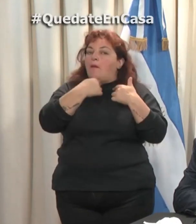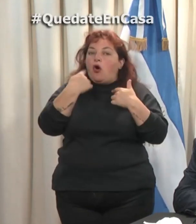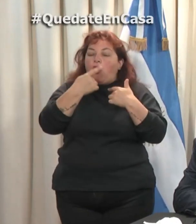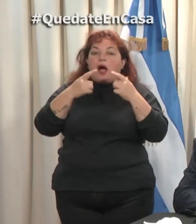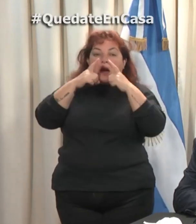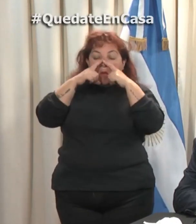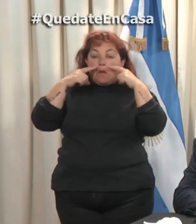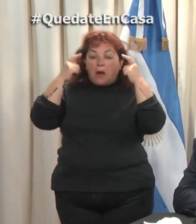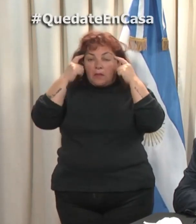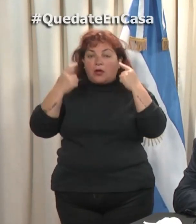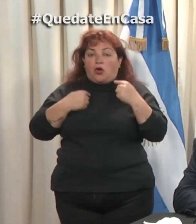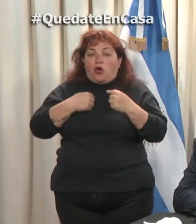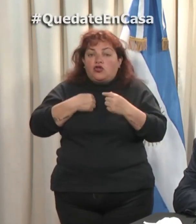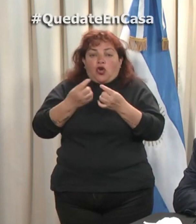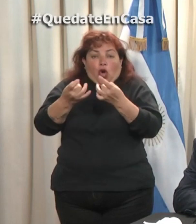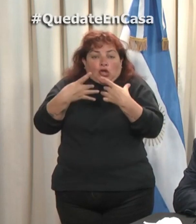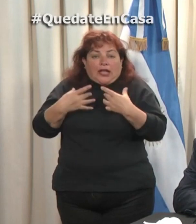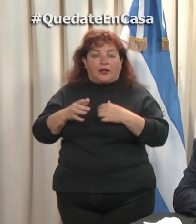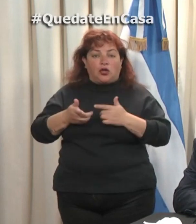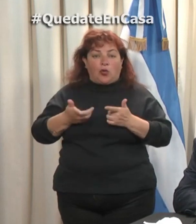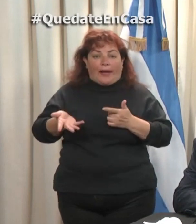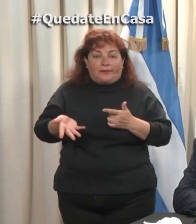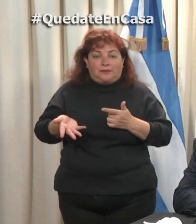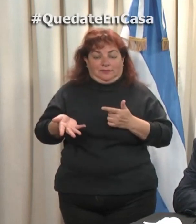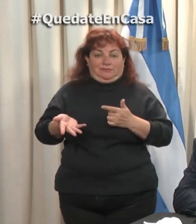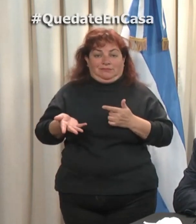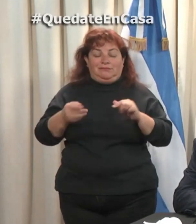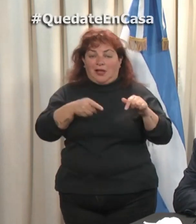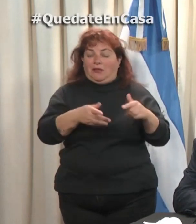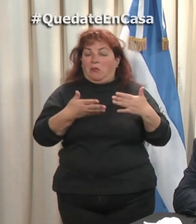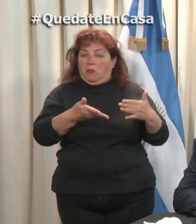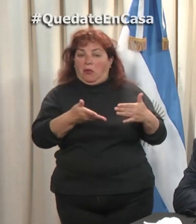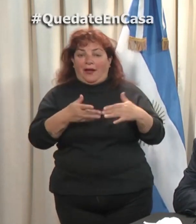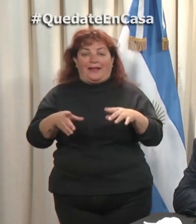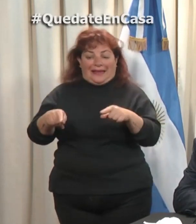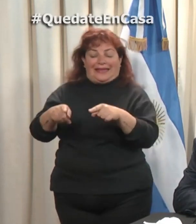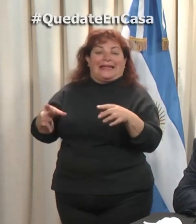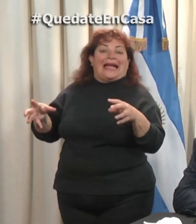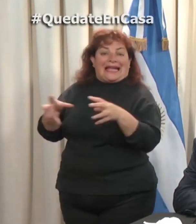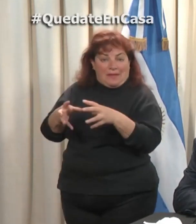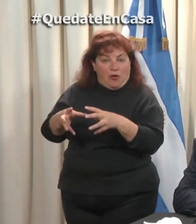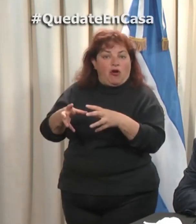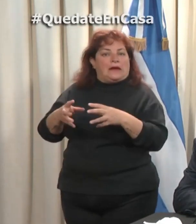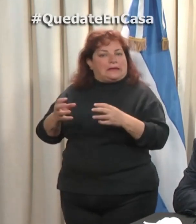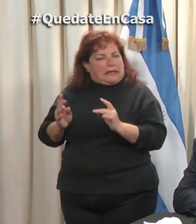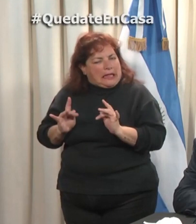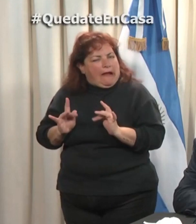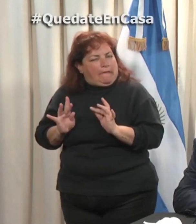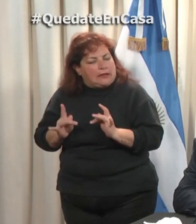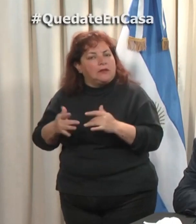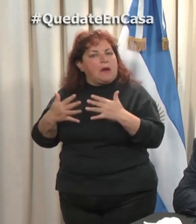persona tiene un barrijo, yo no me puedo contagiar. Esto va a permitir que este sector además que está un poquito relegado pueda también